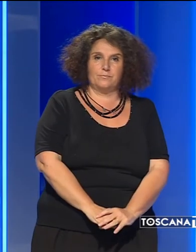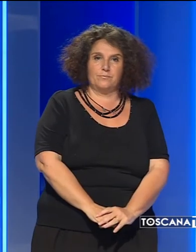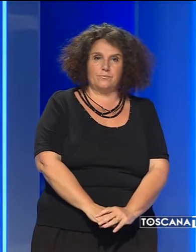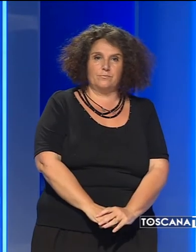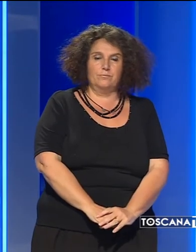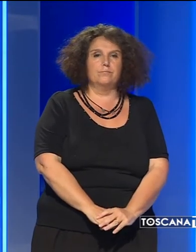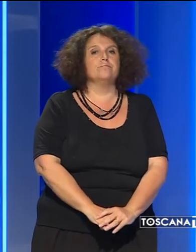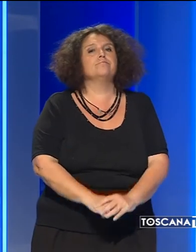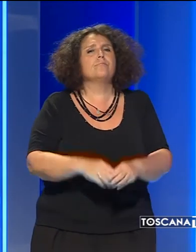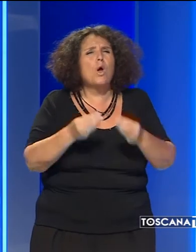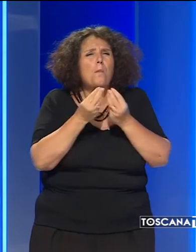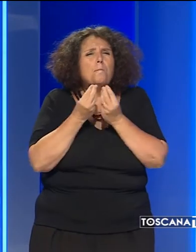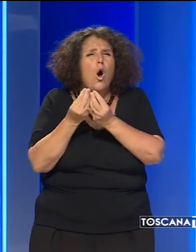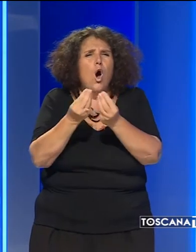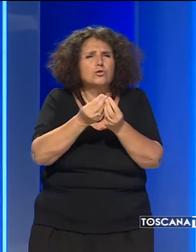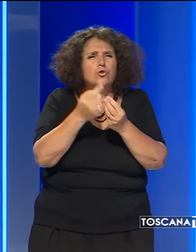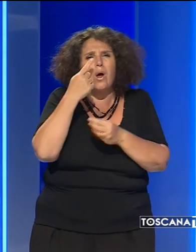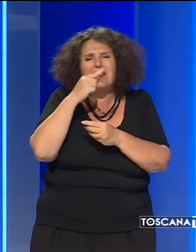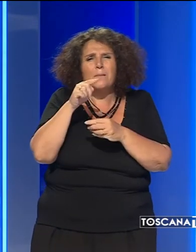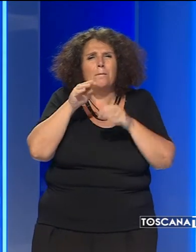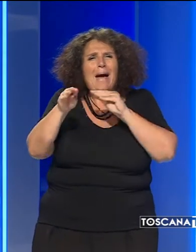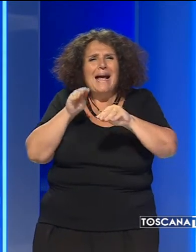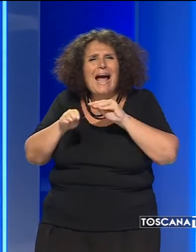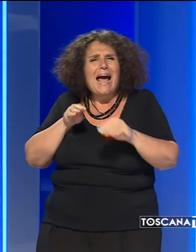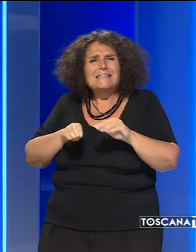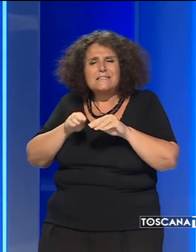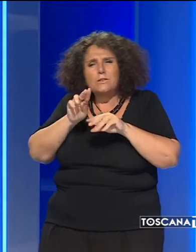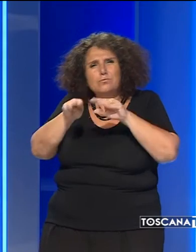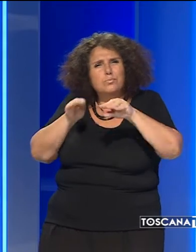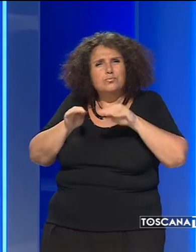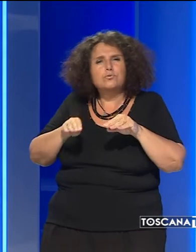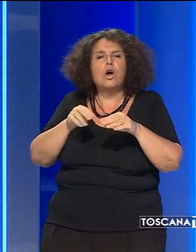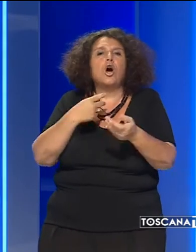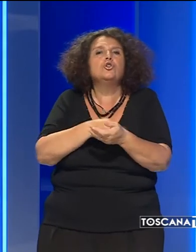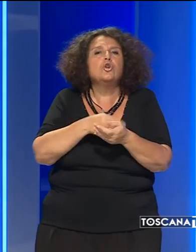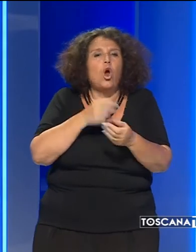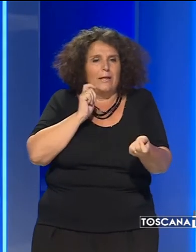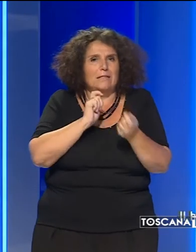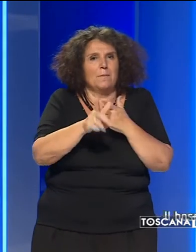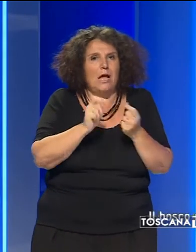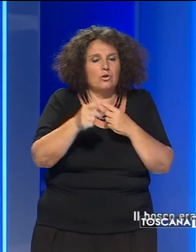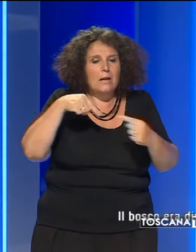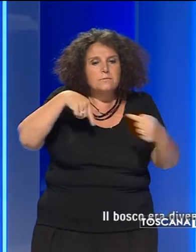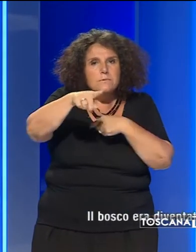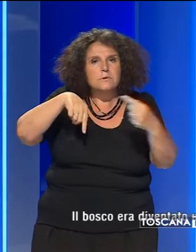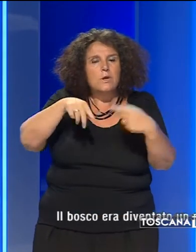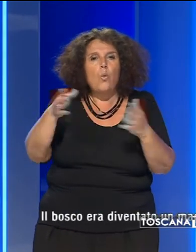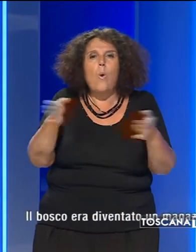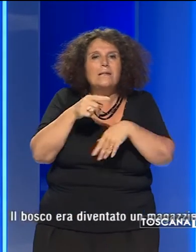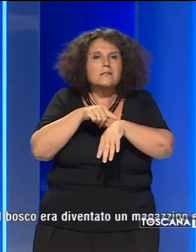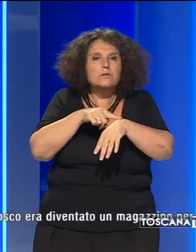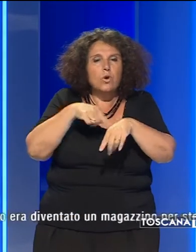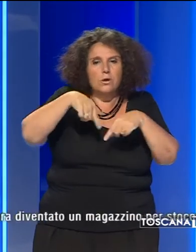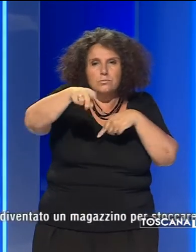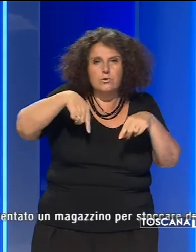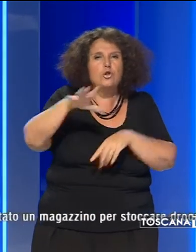Il bosco era diventato un magazzino per stoccare droga da spacciare. Il via Vaia tutte le ore nella zona